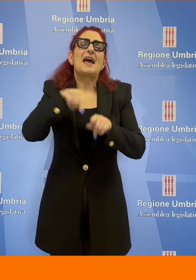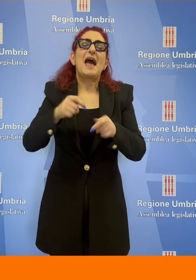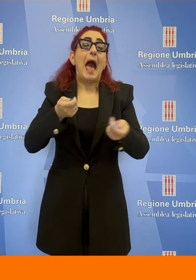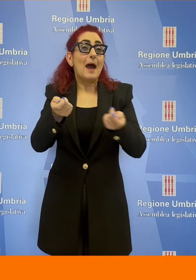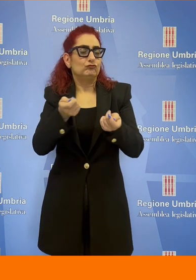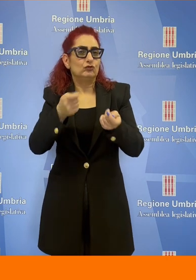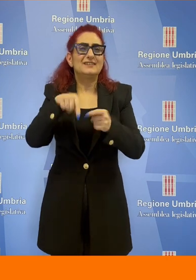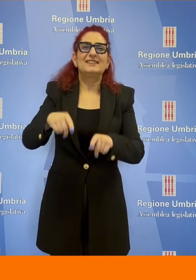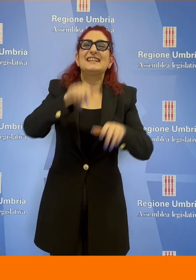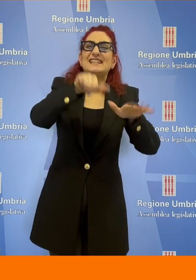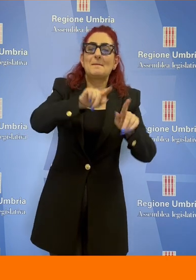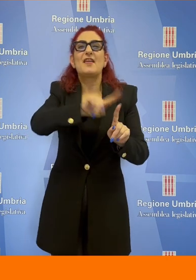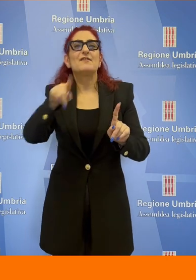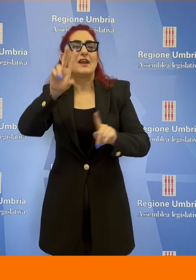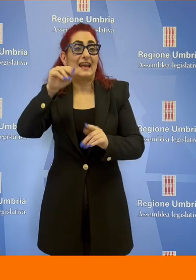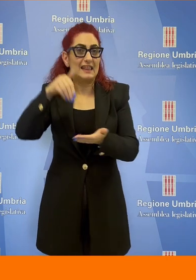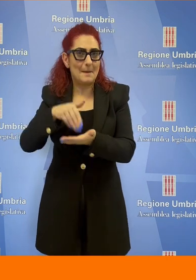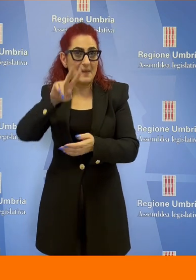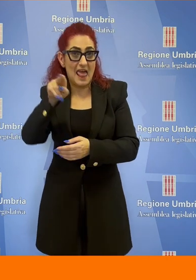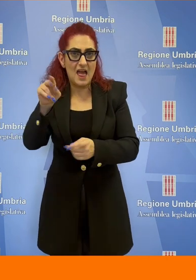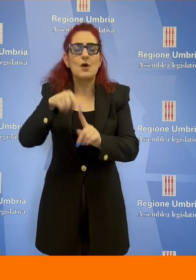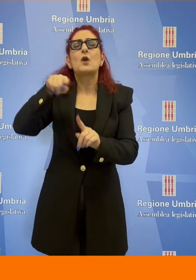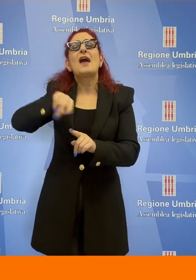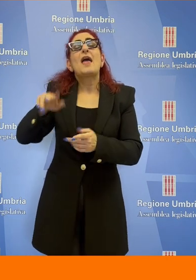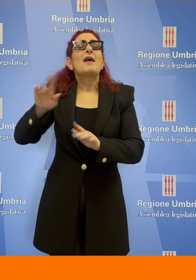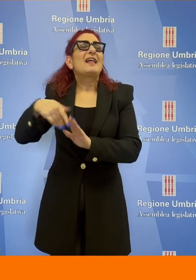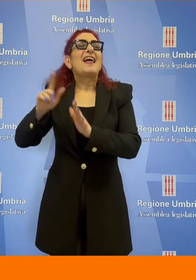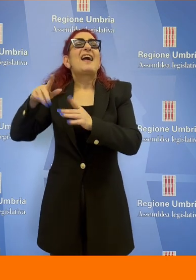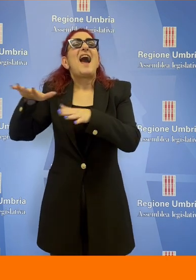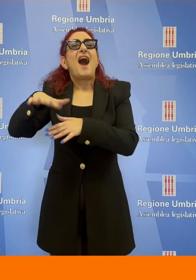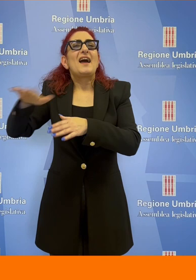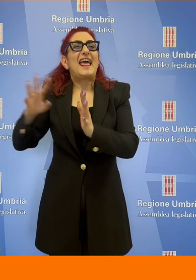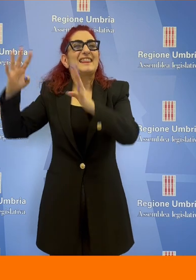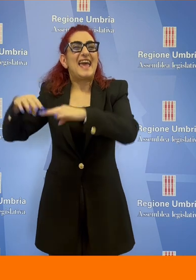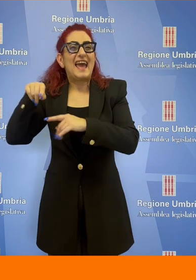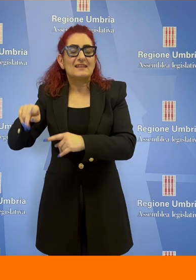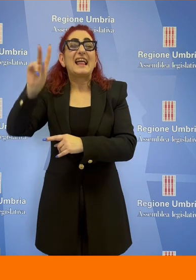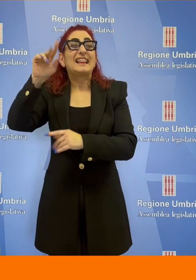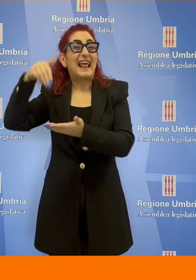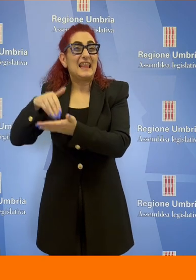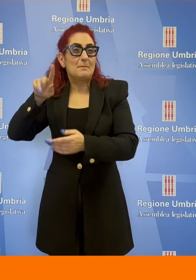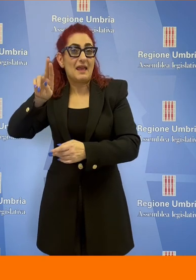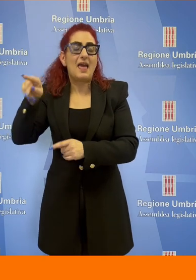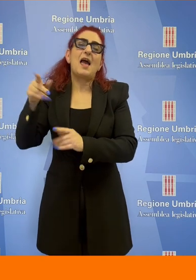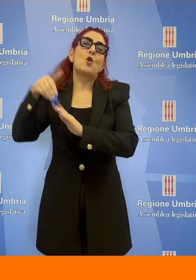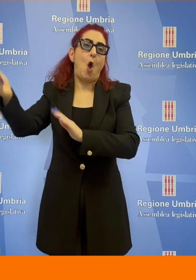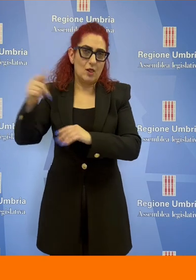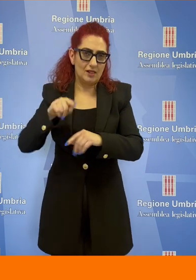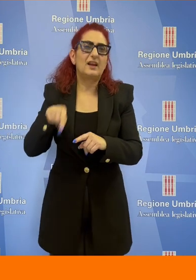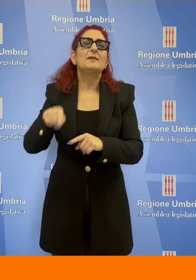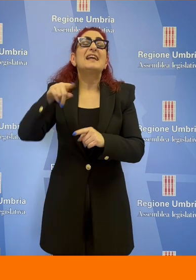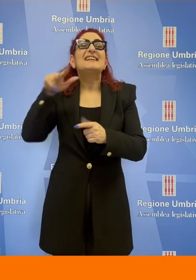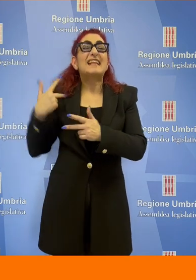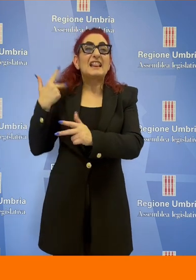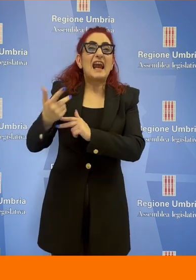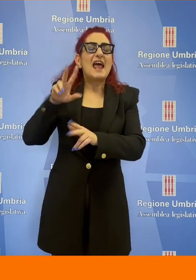decadenza oltre i 30.000. Se per tre anni si superano i 30.000 euro si deve lasciare la casa popolare. Il canone non